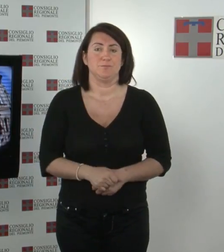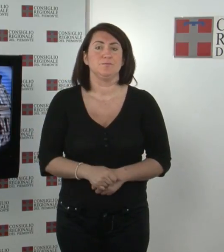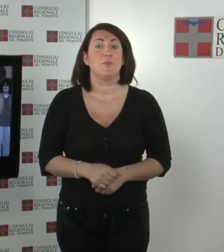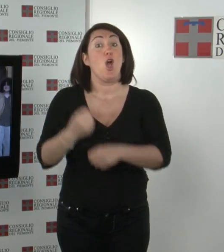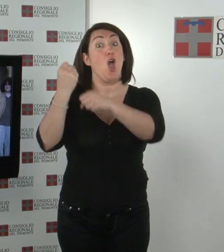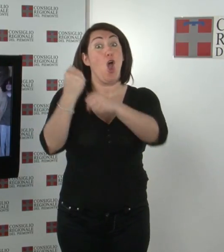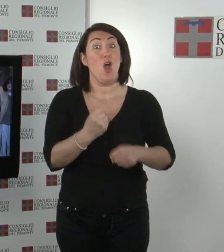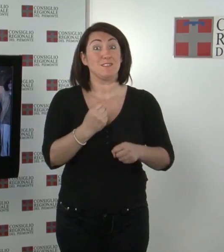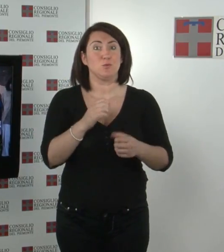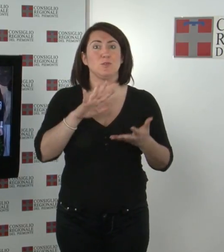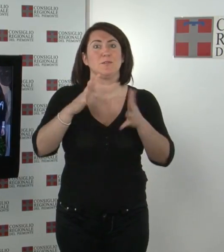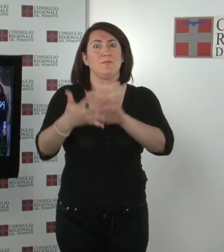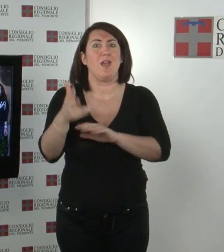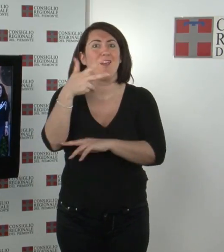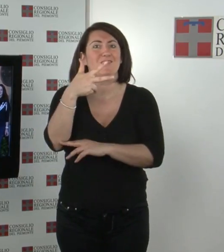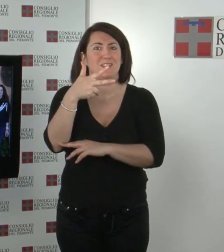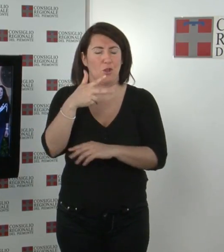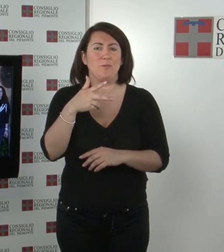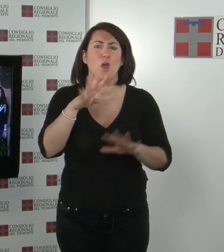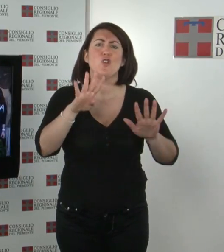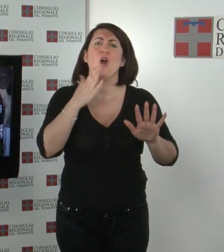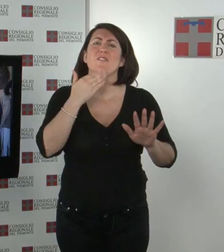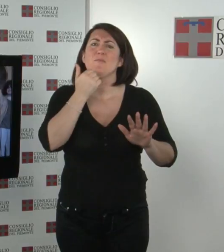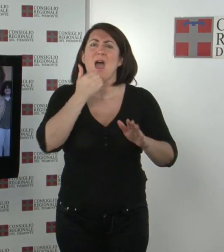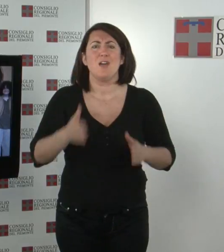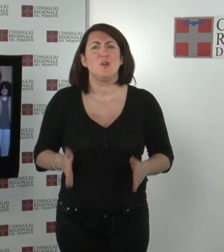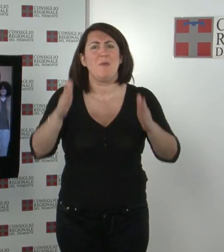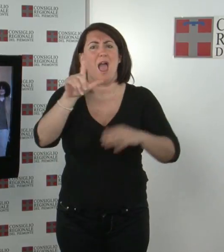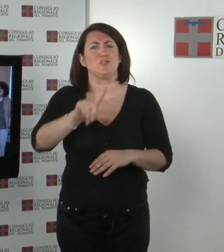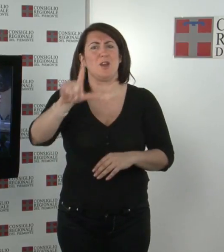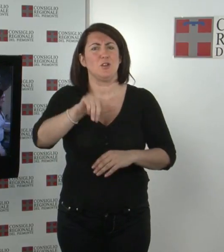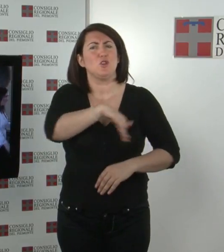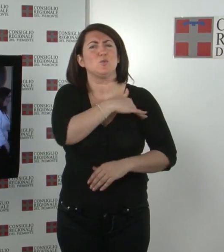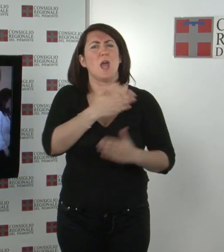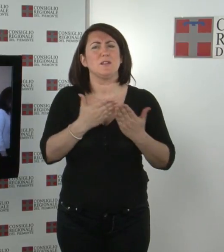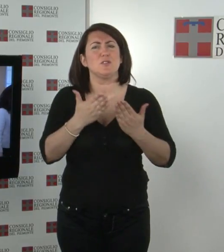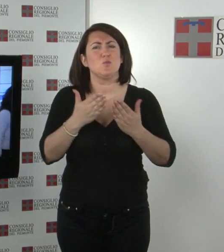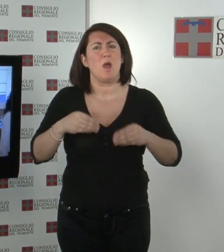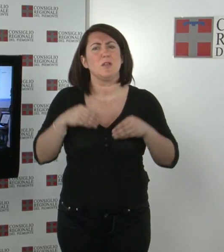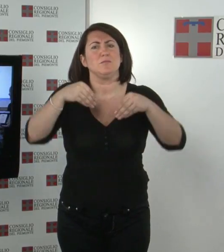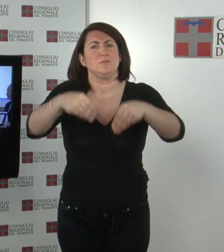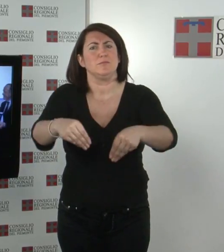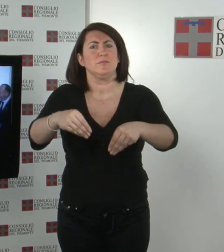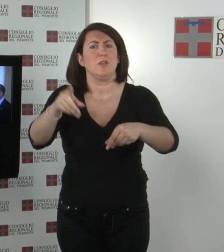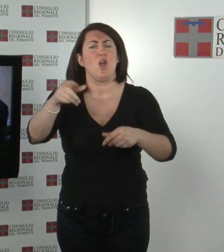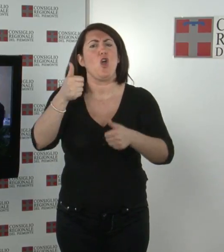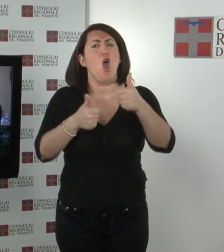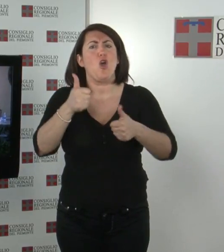Il 9 maggio a Palazzo Laskaris sono stati premiati gli studenti e le scuole che hanno partecipato al concorso Un video per la Costituzione,